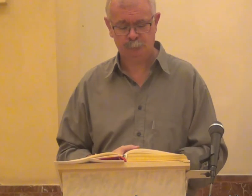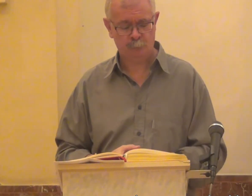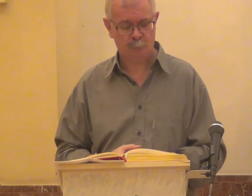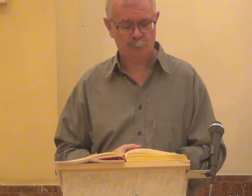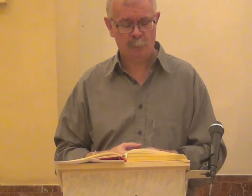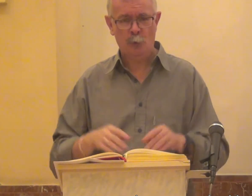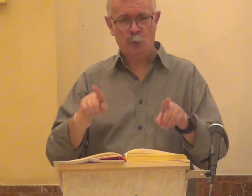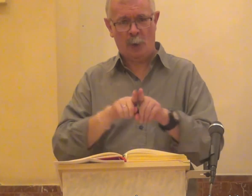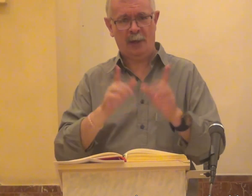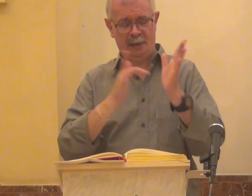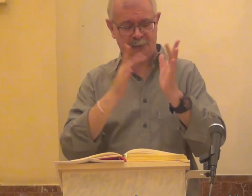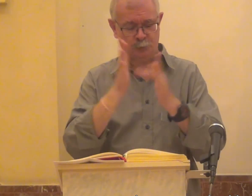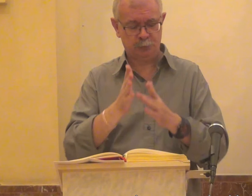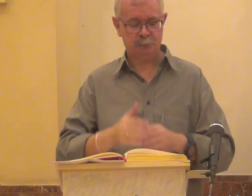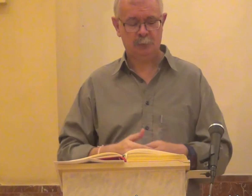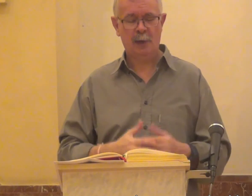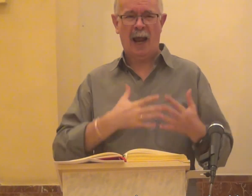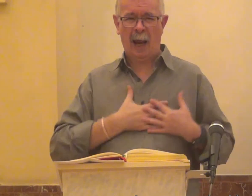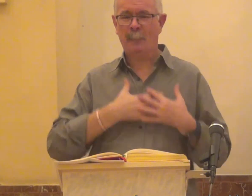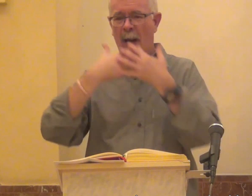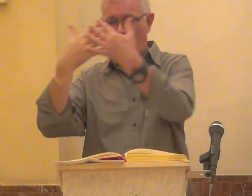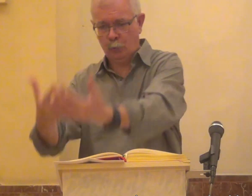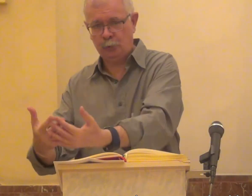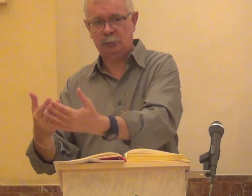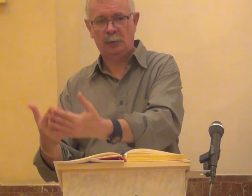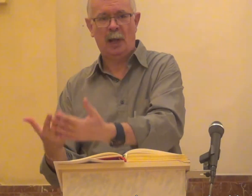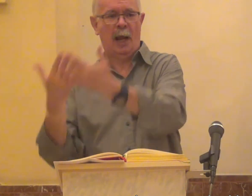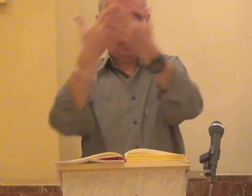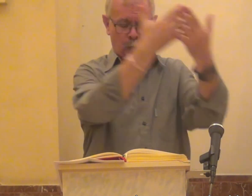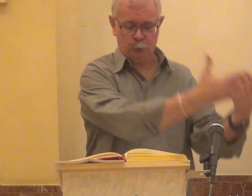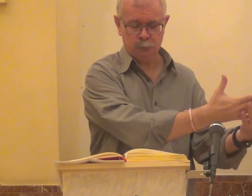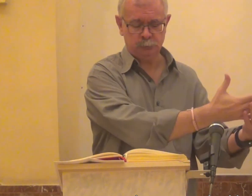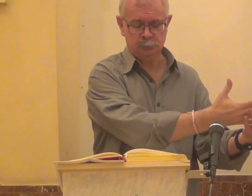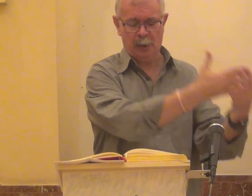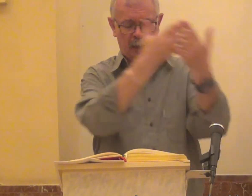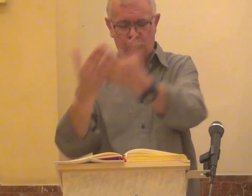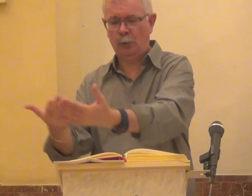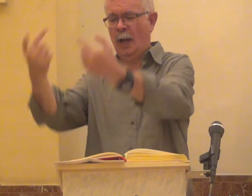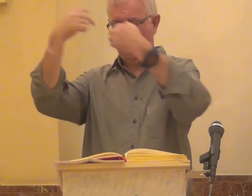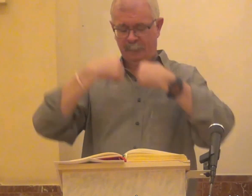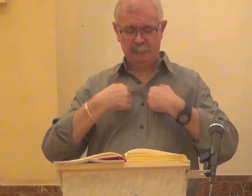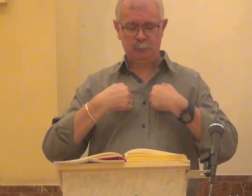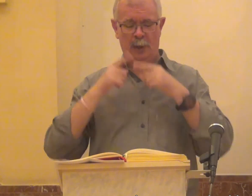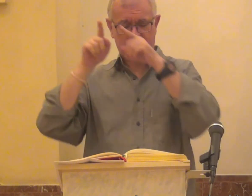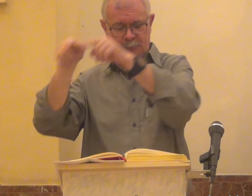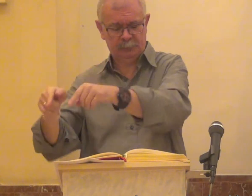es semejante a él amarás a tu prójimo como a ti mismo